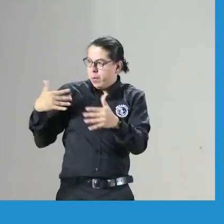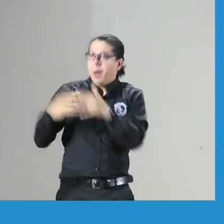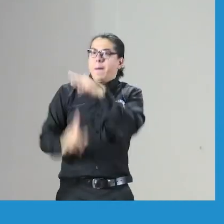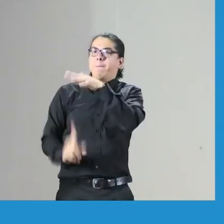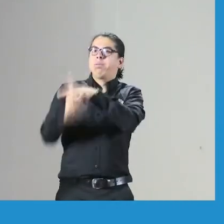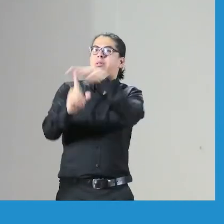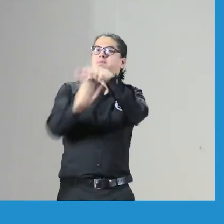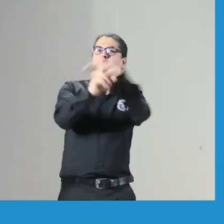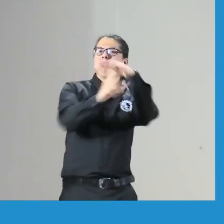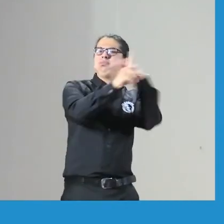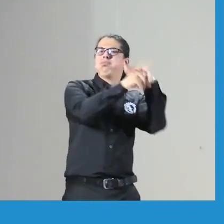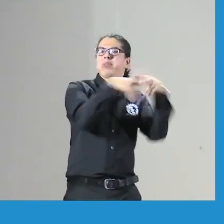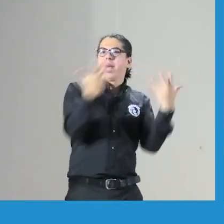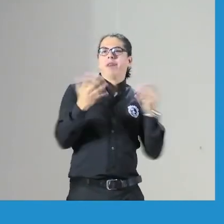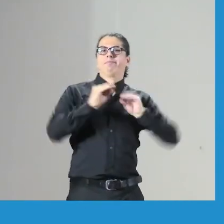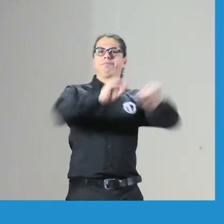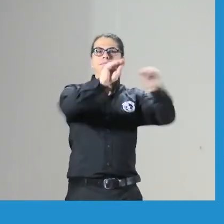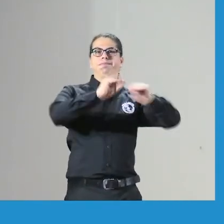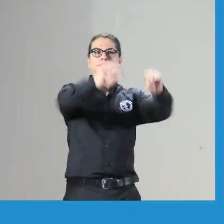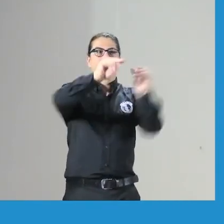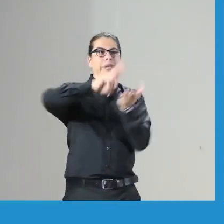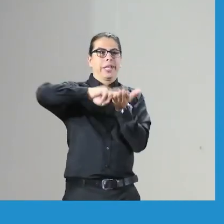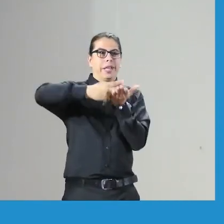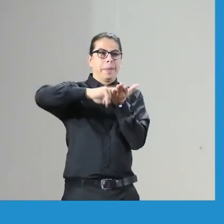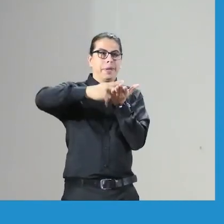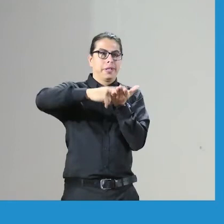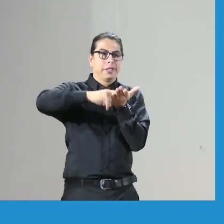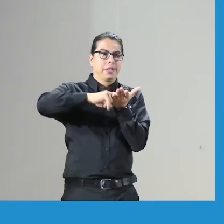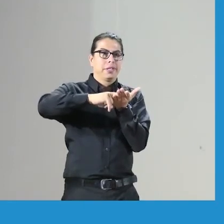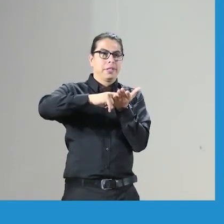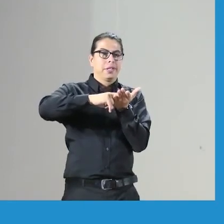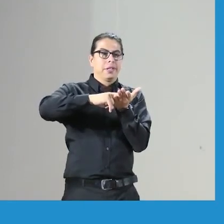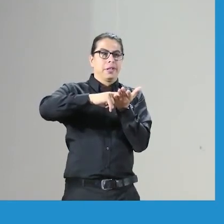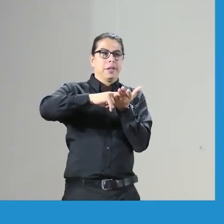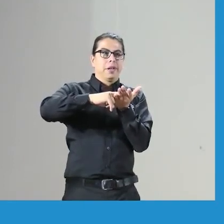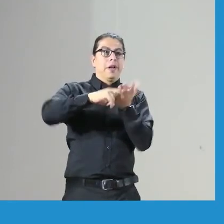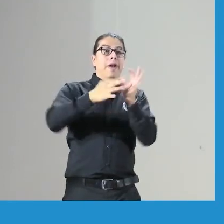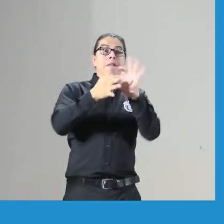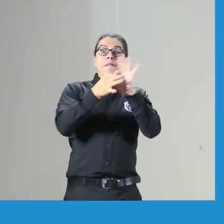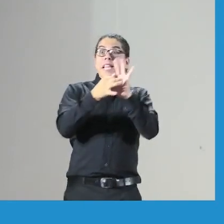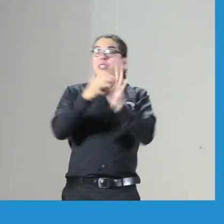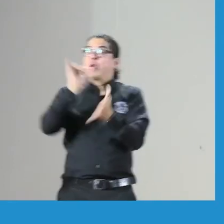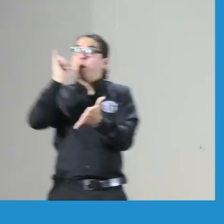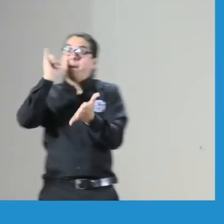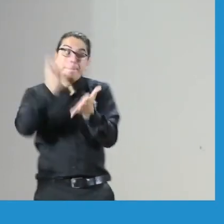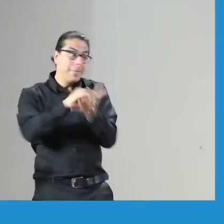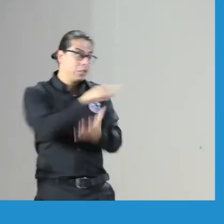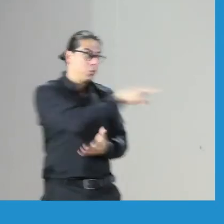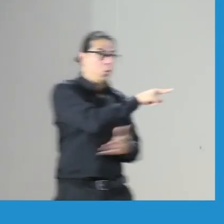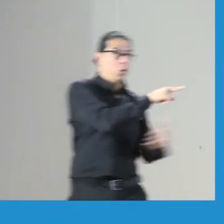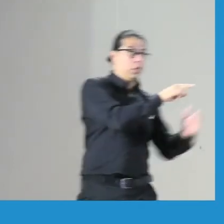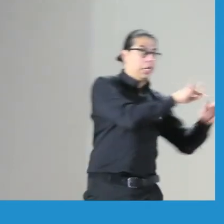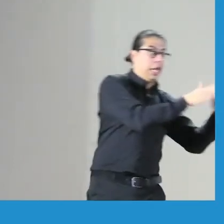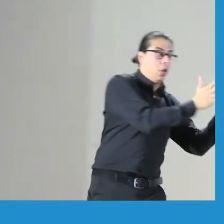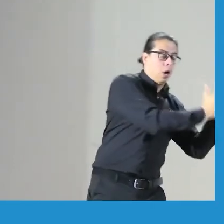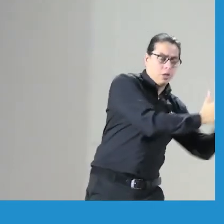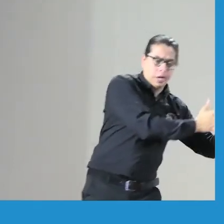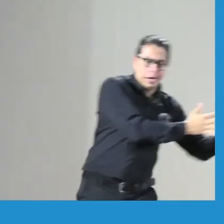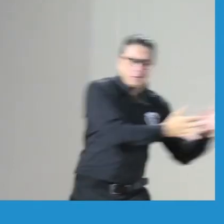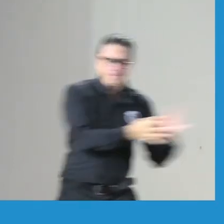entonces durante todo este tiempo que han surgido las diferentes situaciones de formación a los intérpretes y FENASCOL